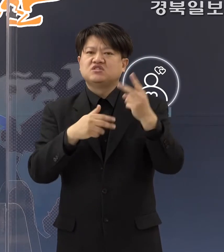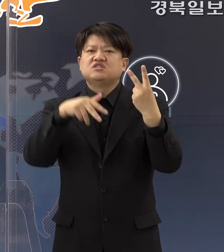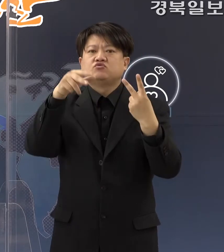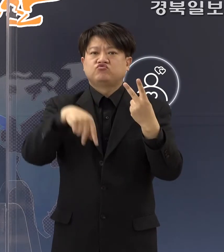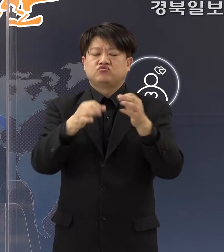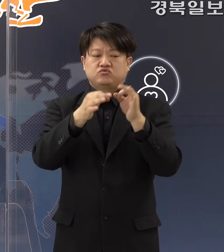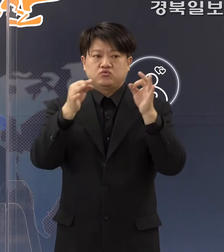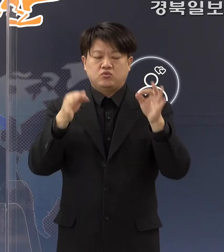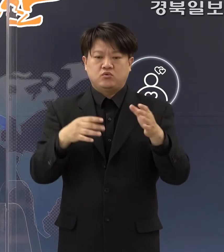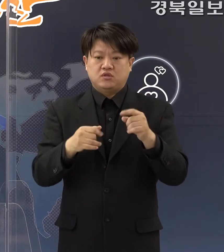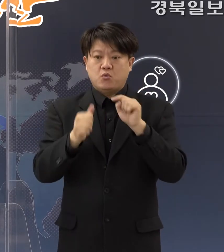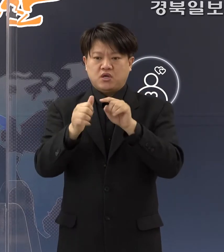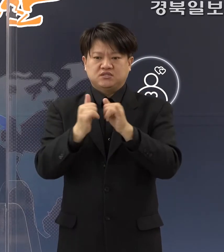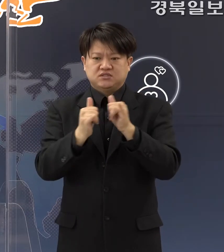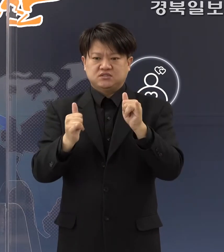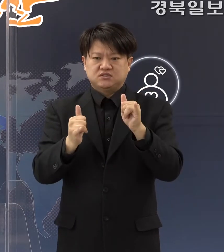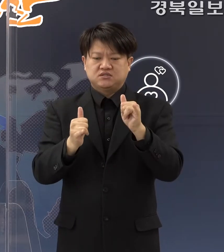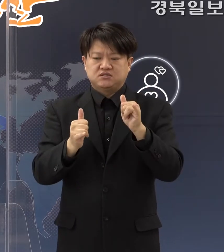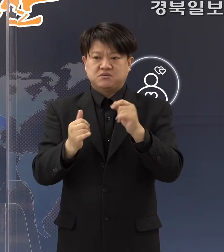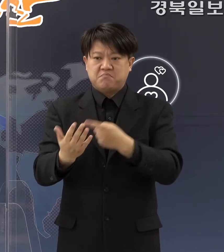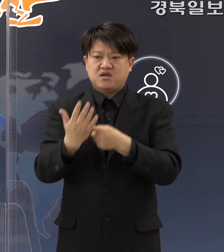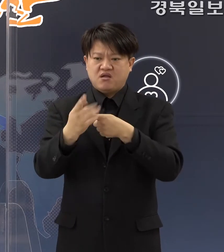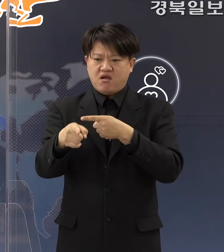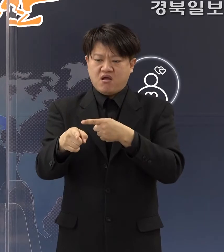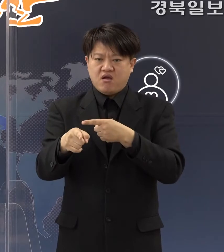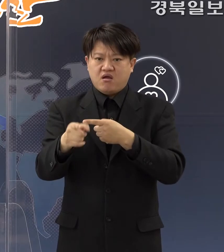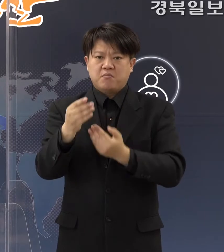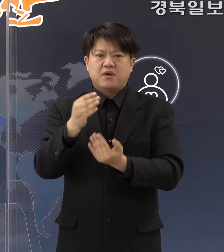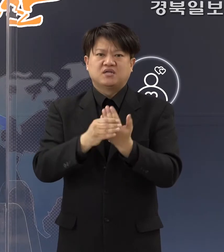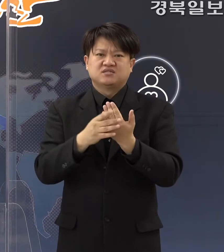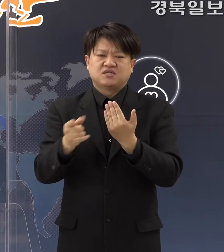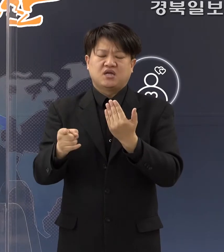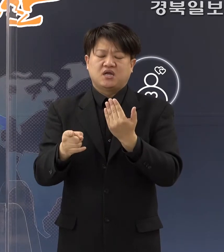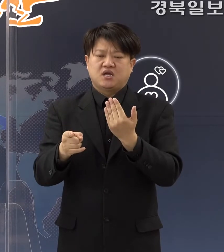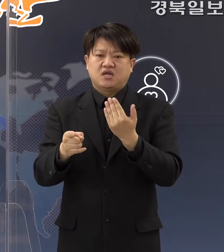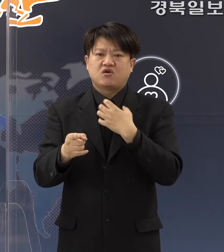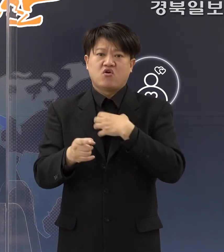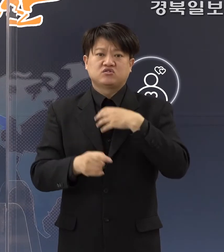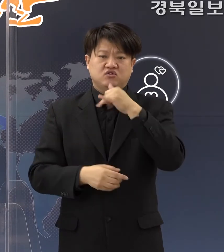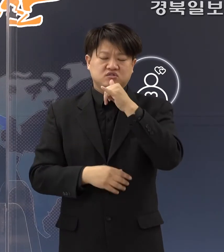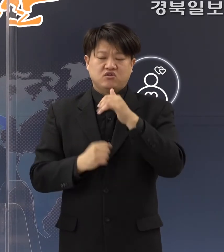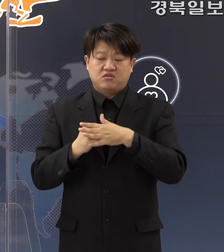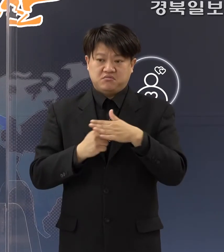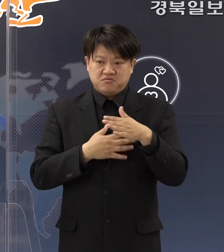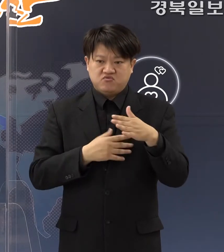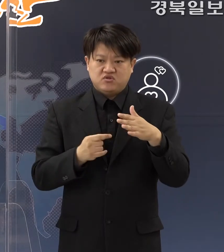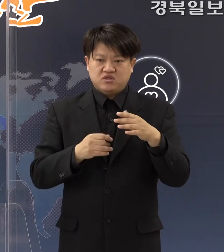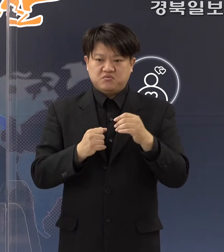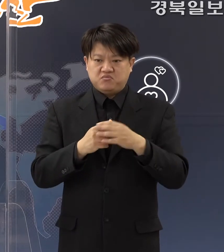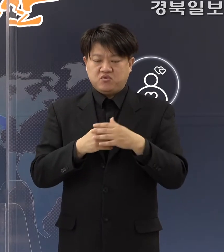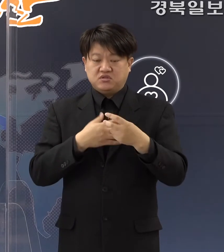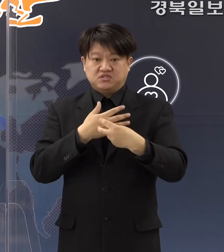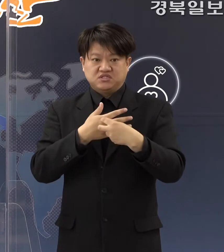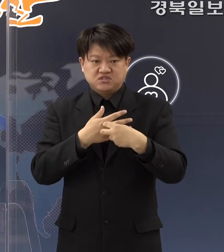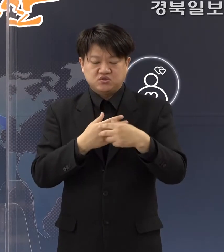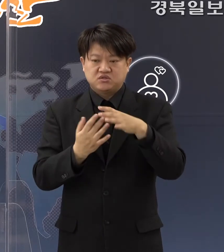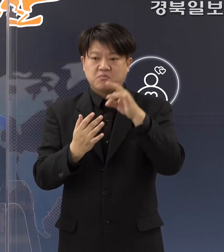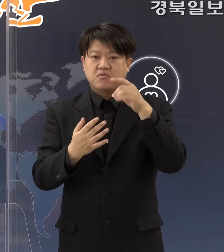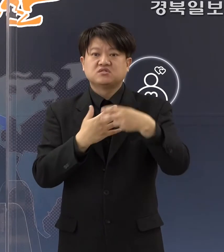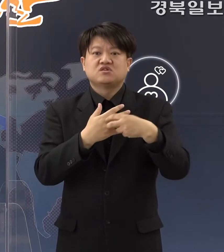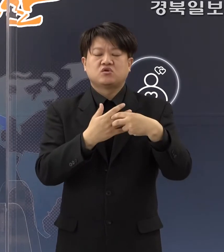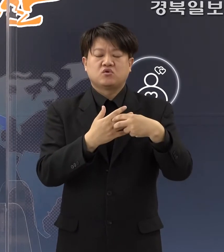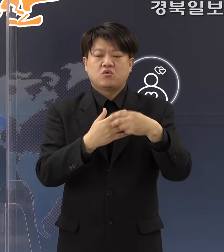확진자가 발생한 우려가 상당히 높다고 보고 저희들 보건소 선별진료소를 통해서 또 저희들